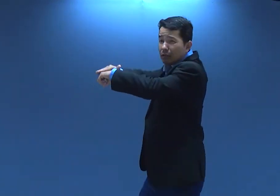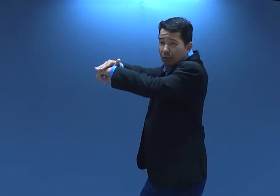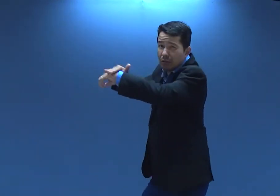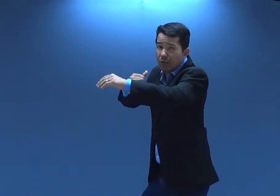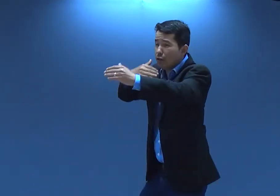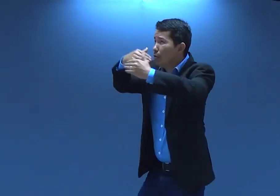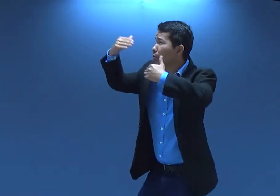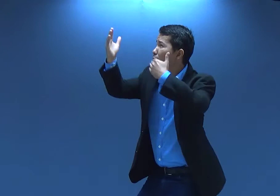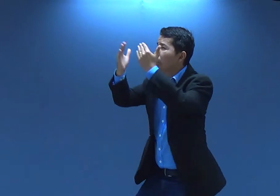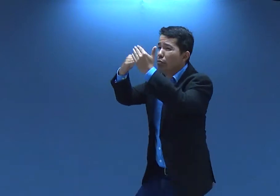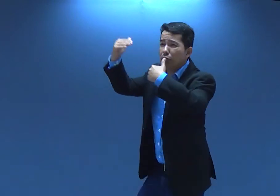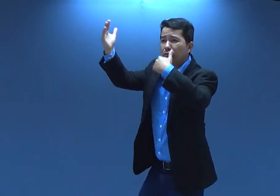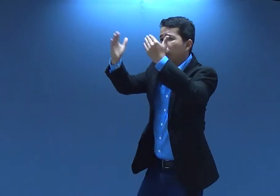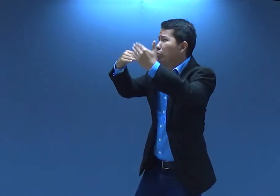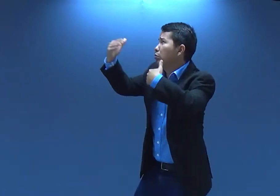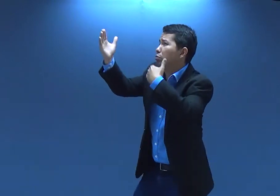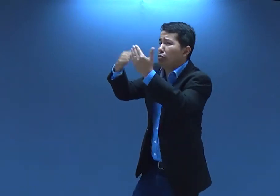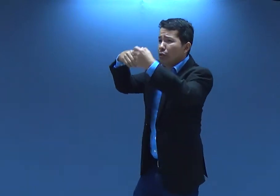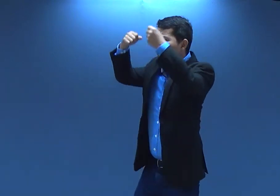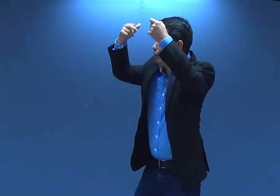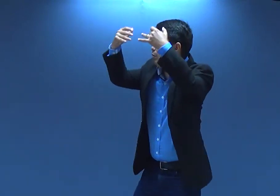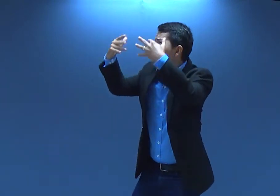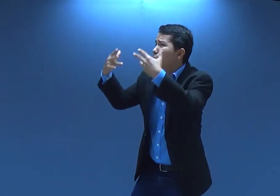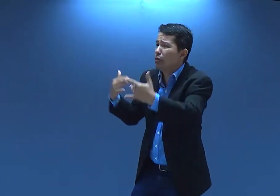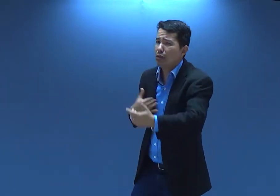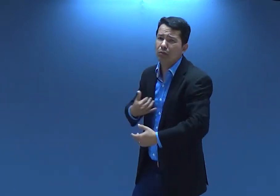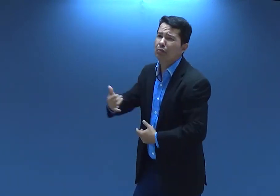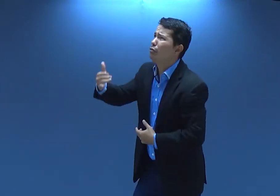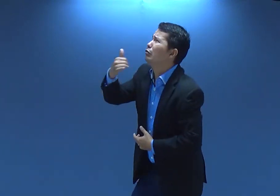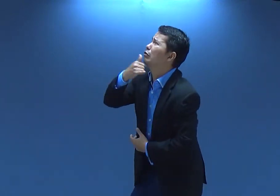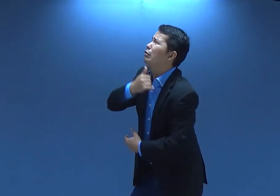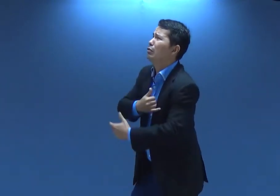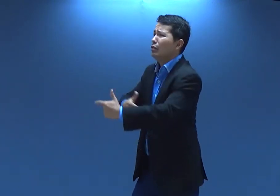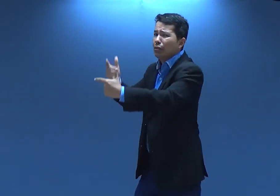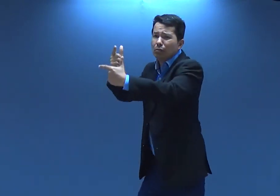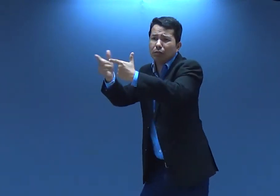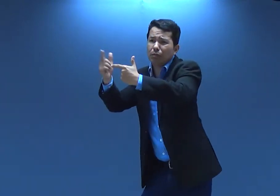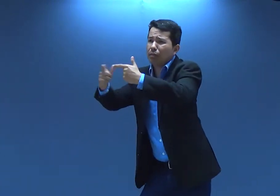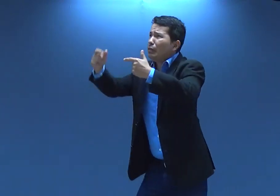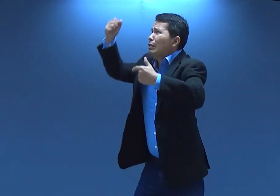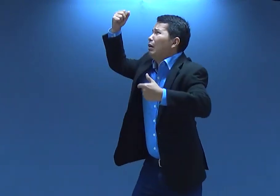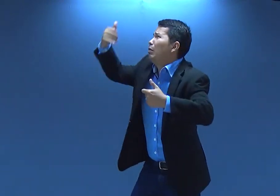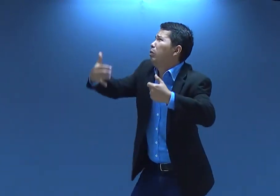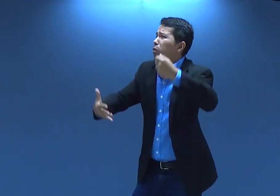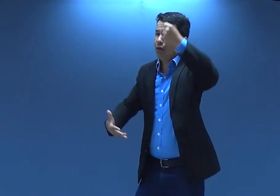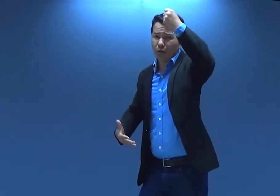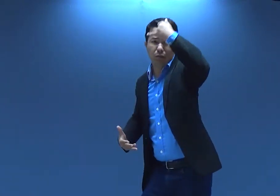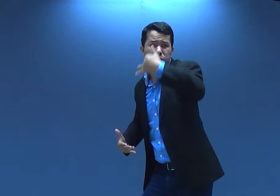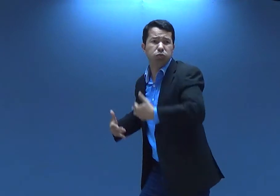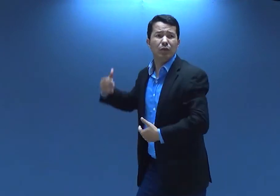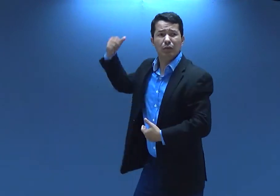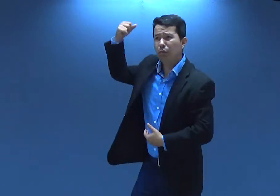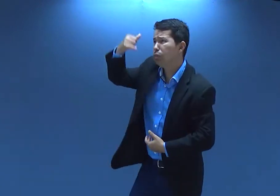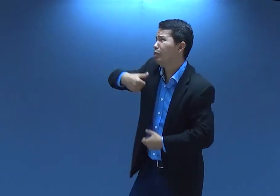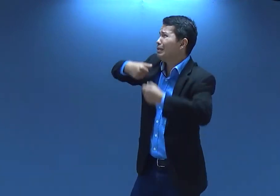A gente conversar com Deus, né? Explicar tudo o que tá acontecendo. Olha, eu tô triste, tem esse problema.